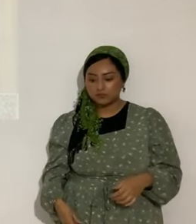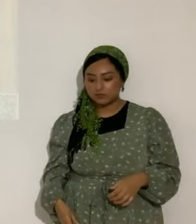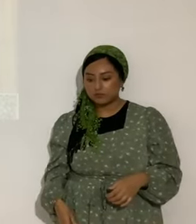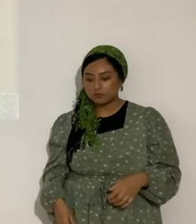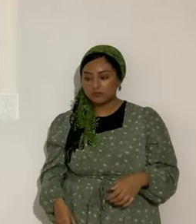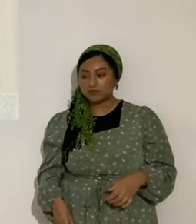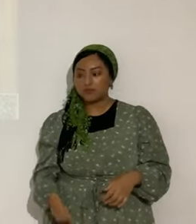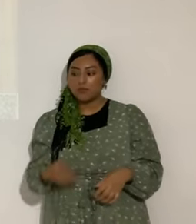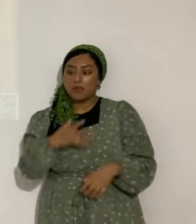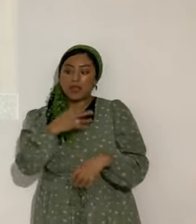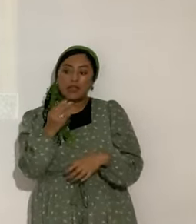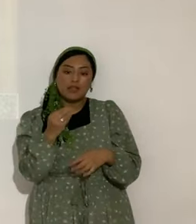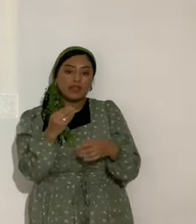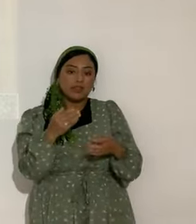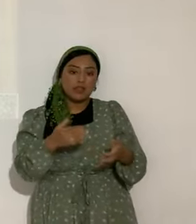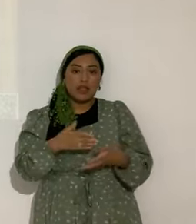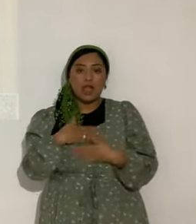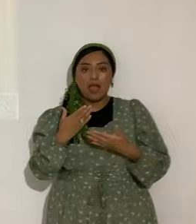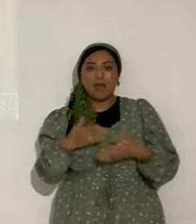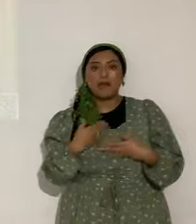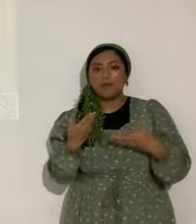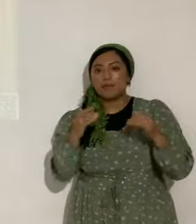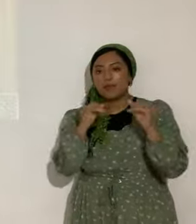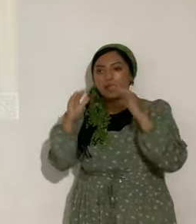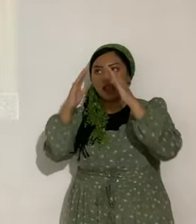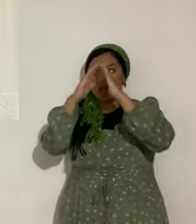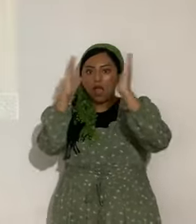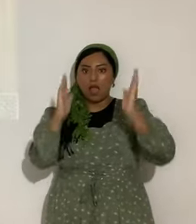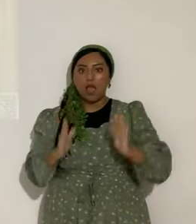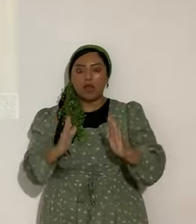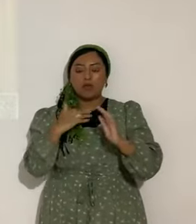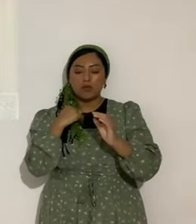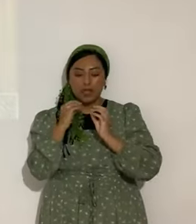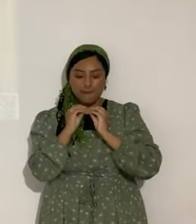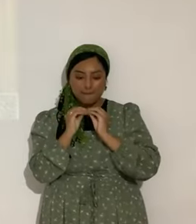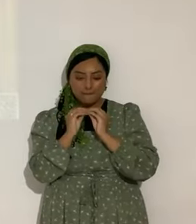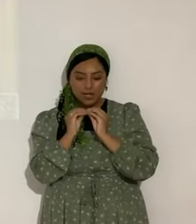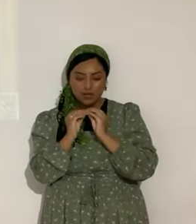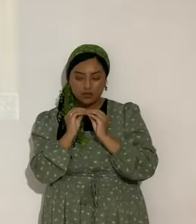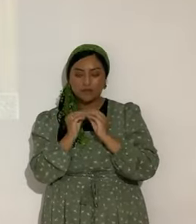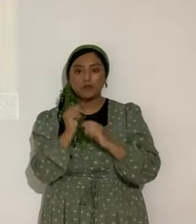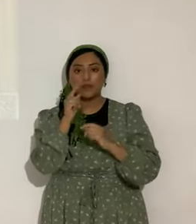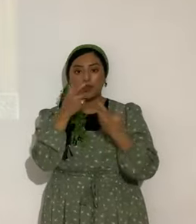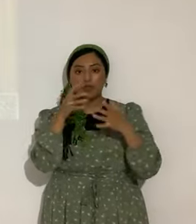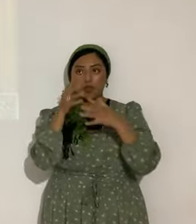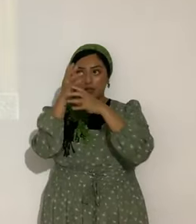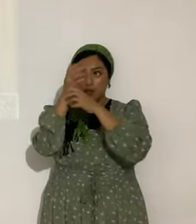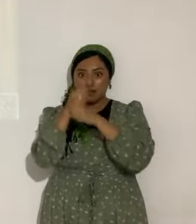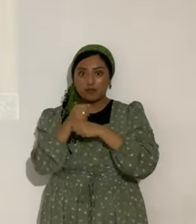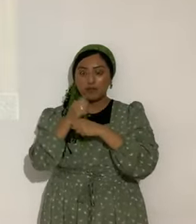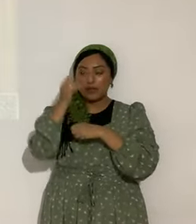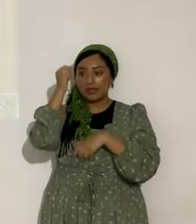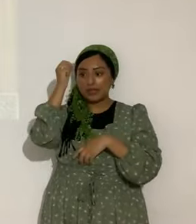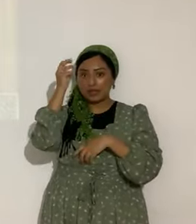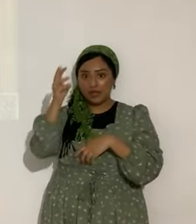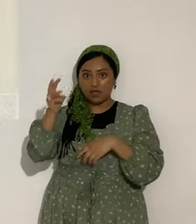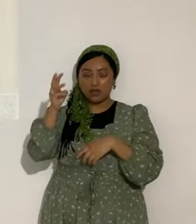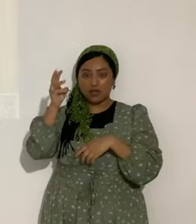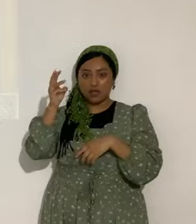Y. La felicidad es como una casa. Se va construyendo. Entonces. Tú ya recibiste a Yahshua. Más bien. Yahshua nos recibió a